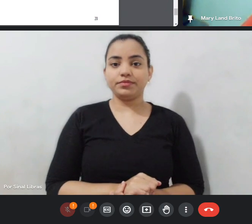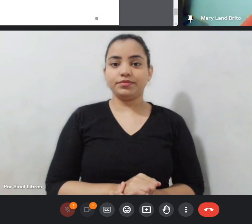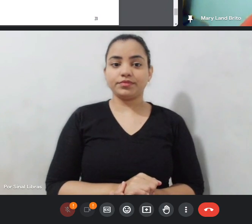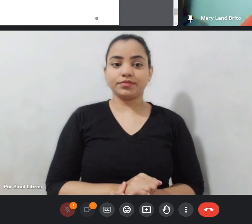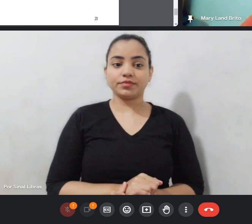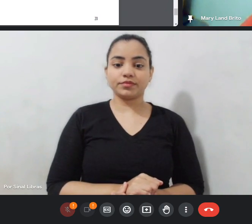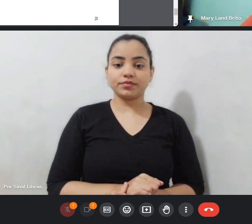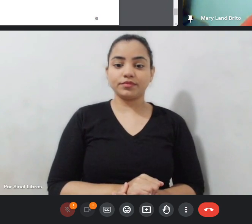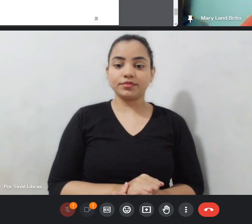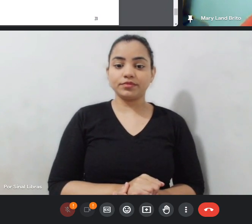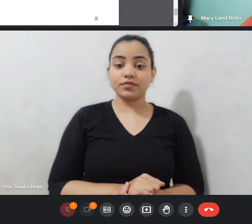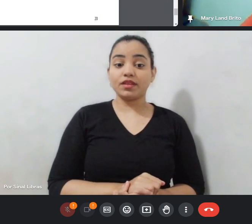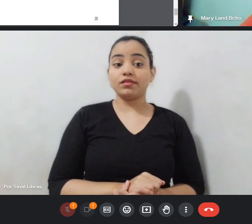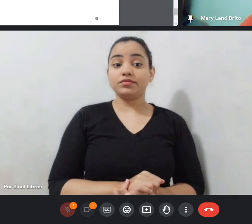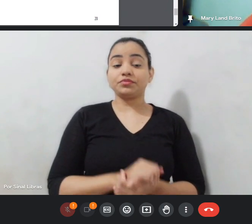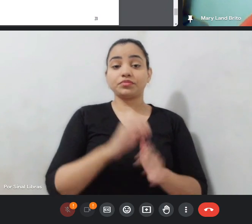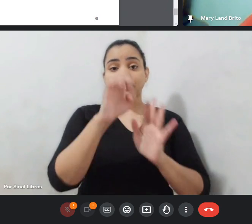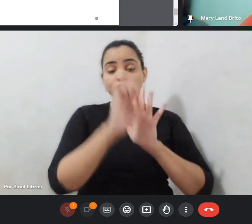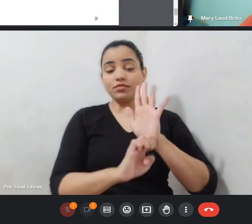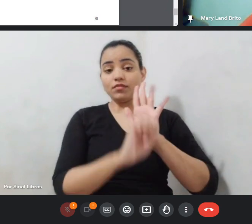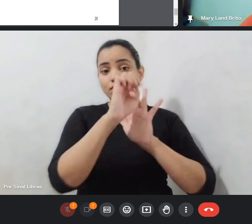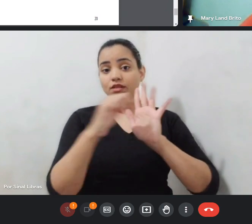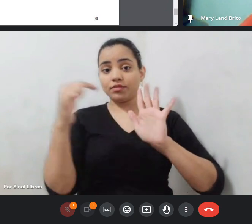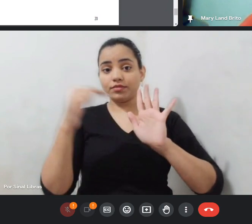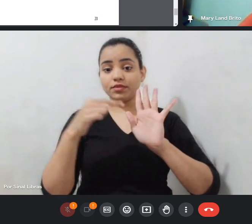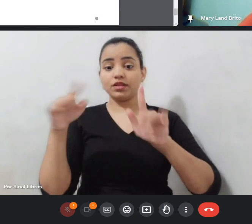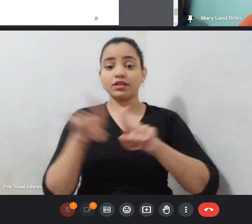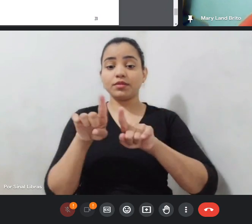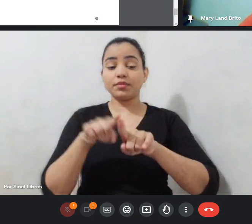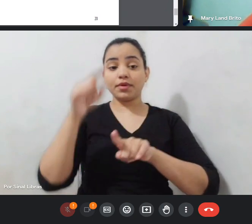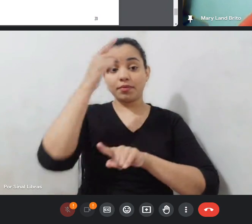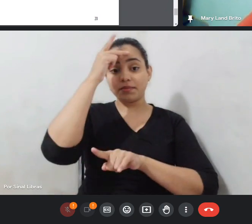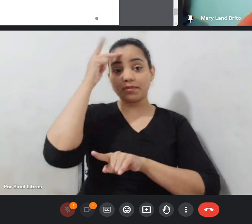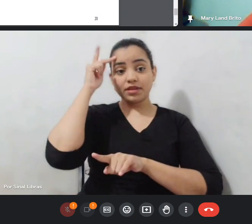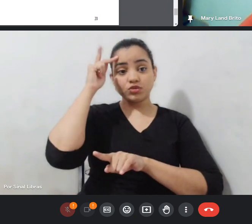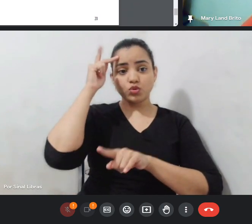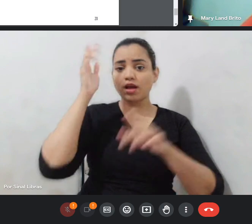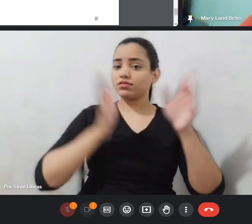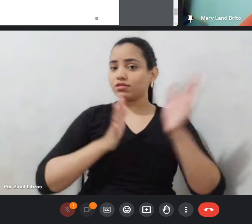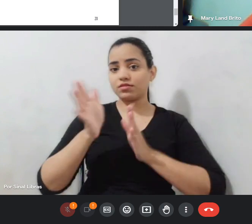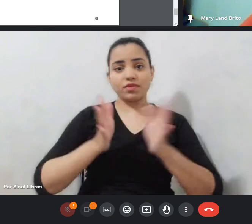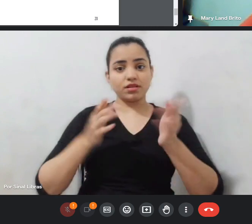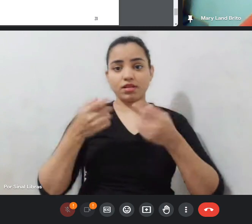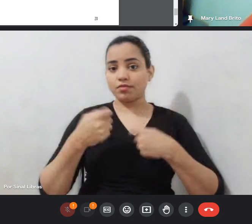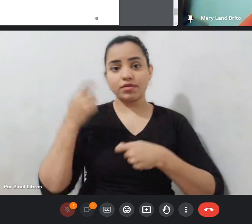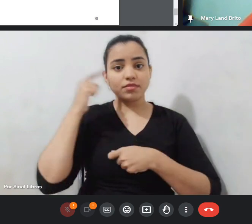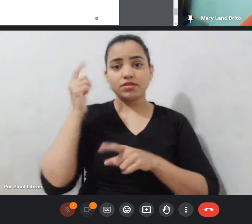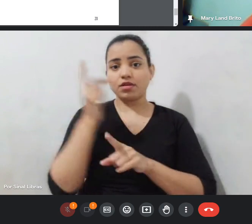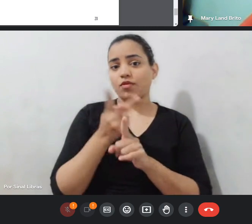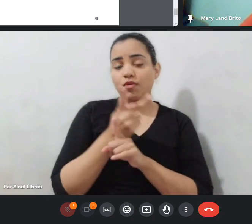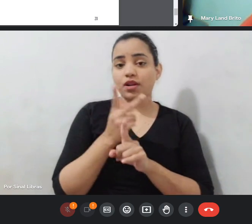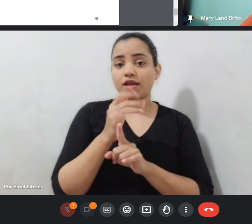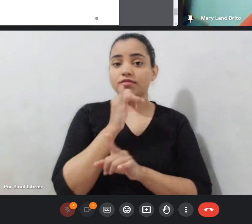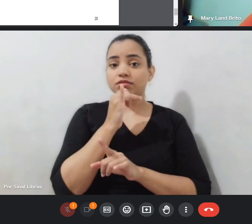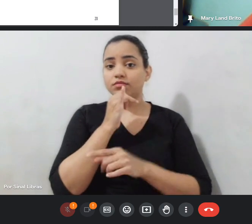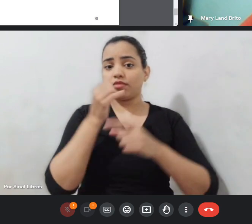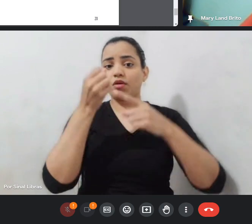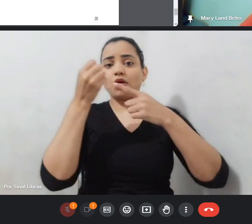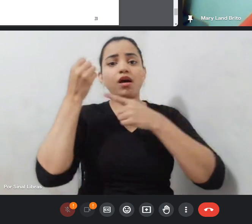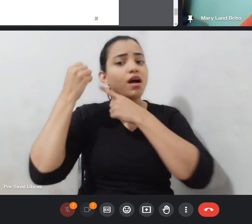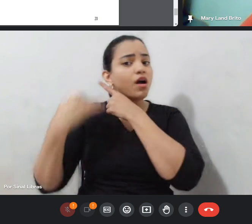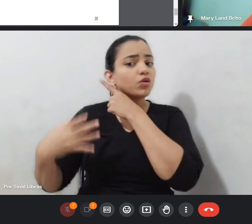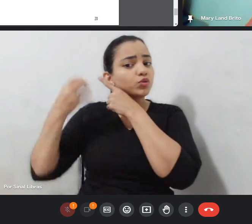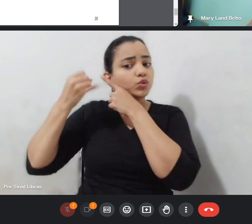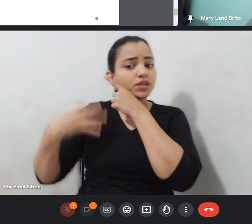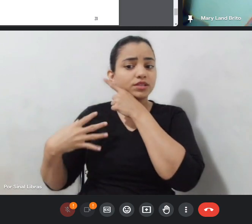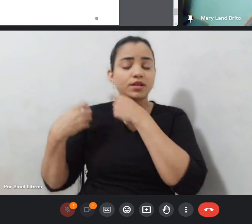nesse edital também já pensar os profissionais acessibilizados. Por quê? Por exemplo, para fazer a audiodescrição, a audiodescrição a gente precisa de um